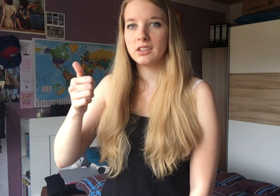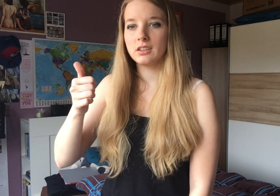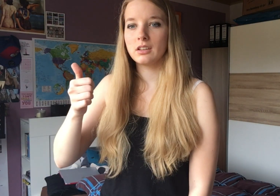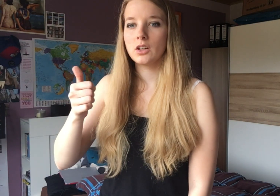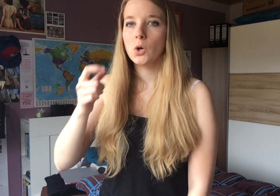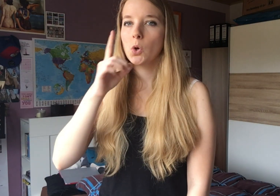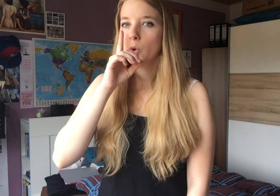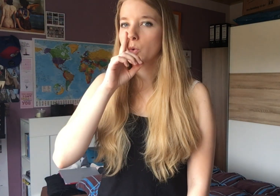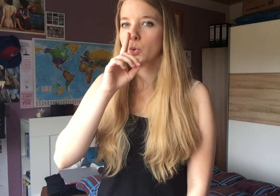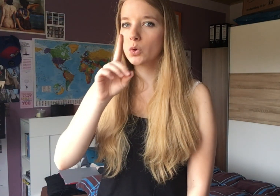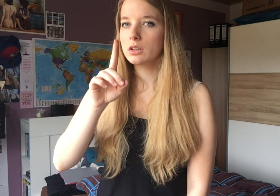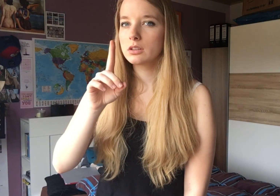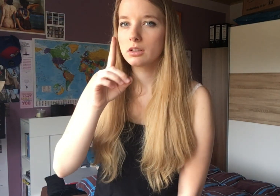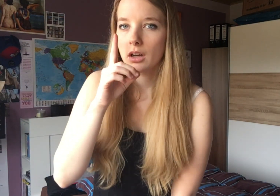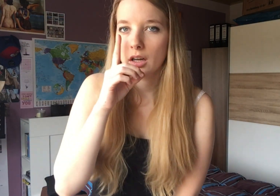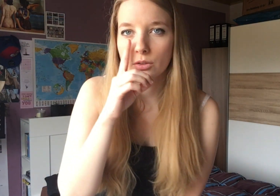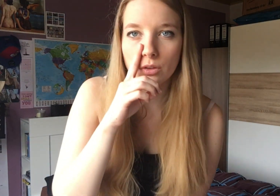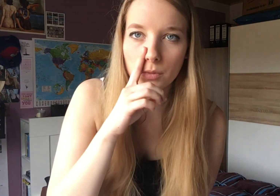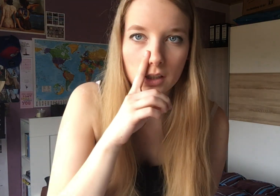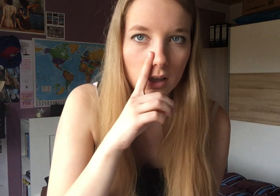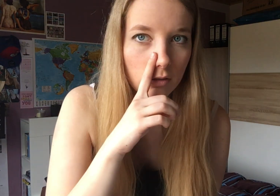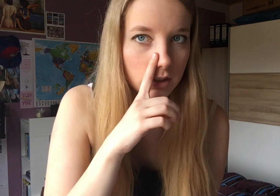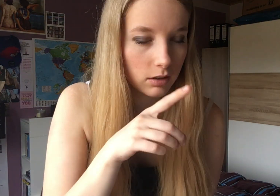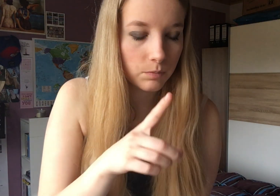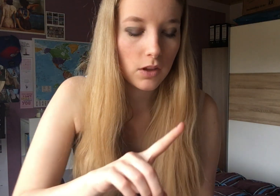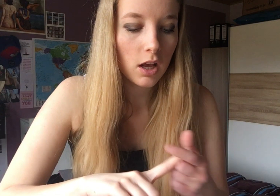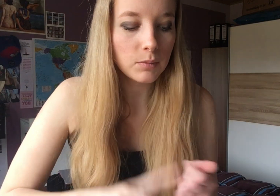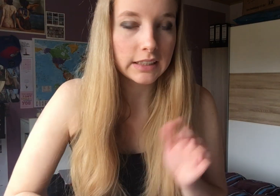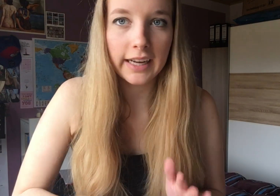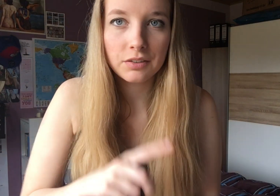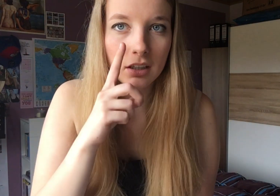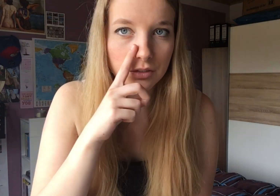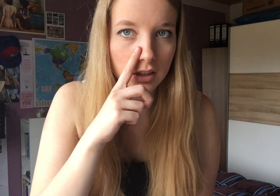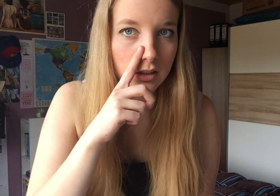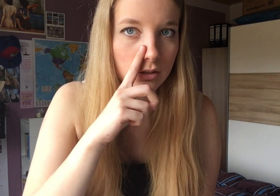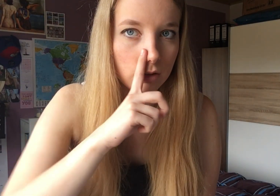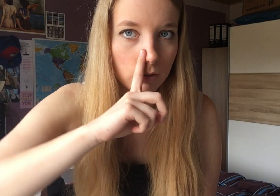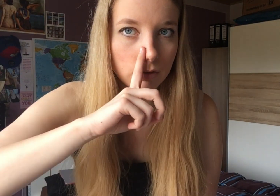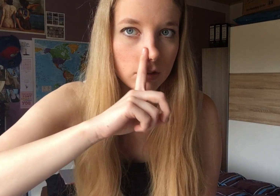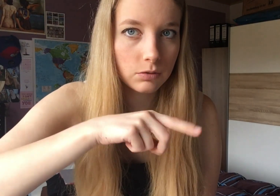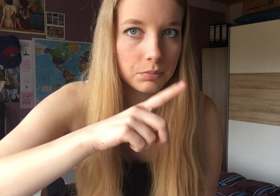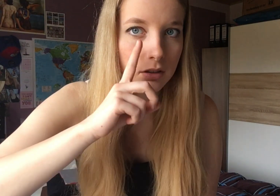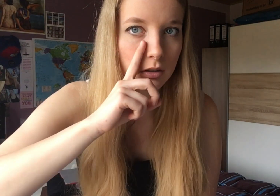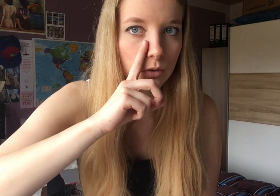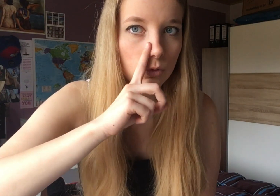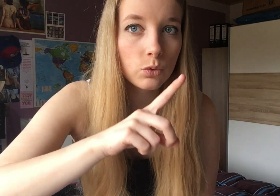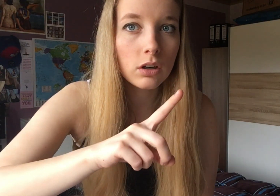Wieder. Nur. Also nur mit dem Zeigefinger auf die Nase, sondern runterschwitzen. Nur